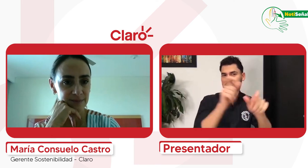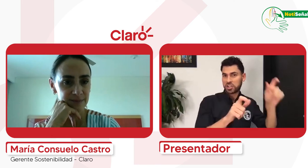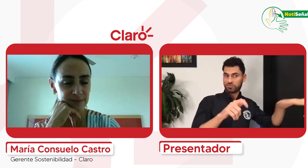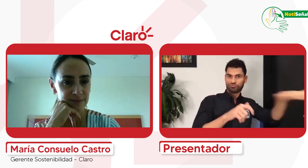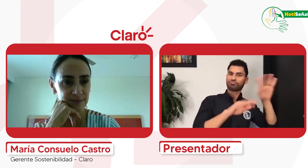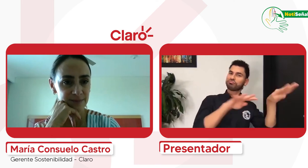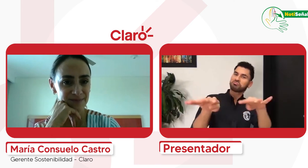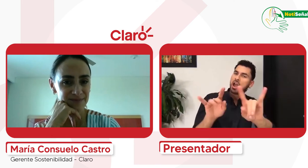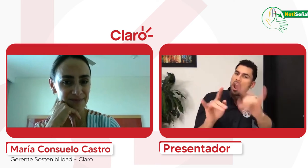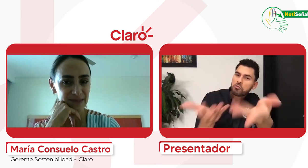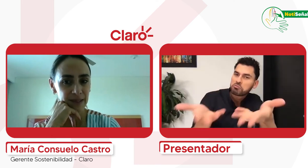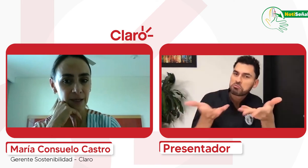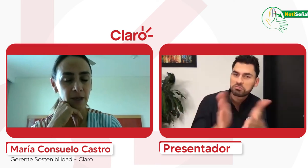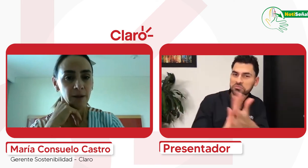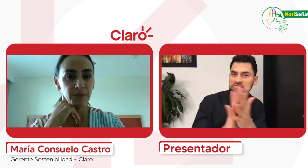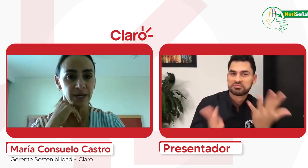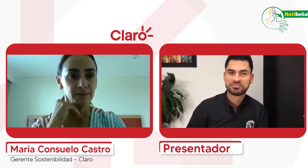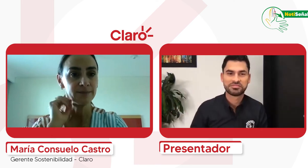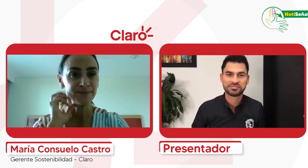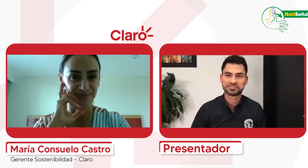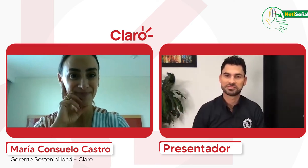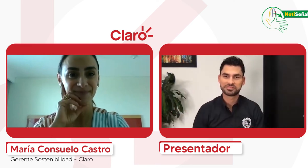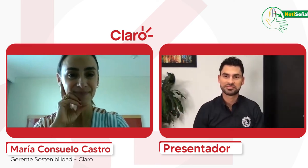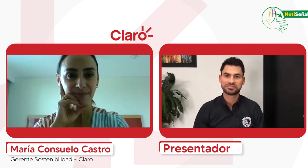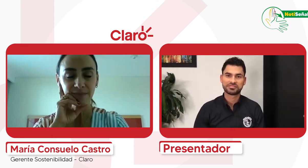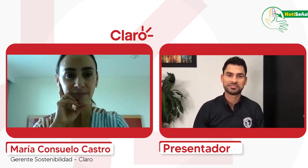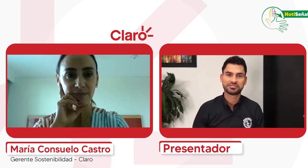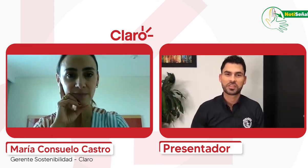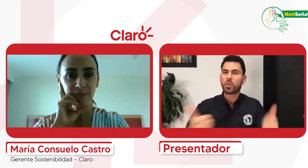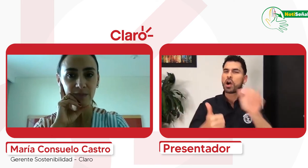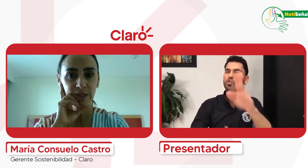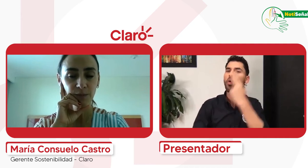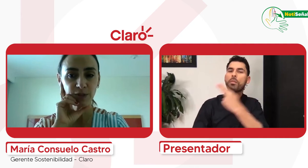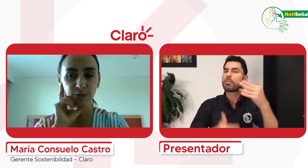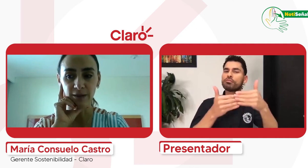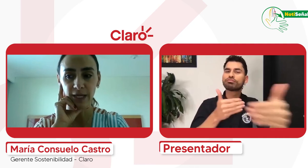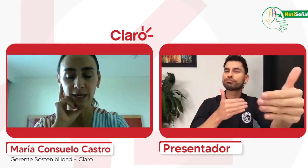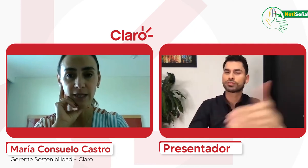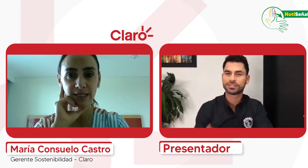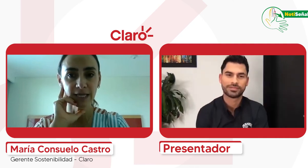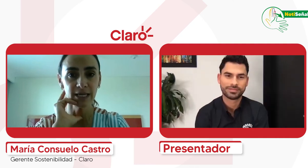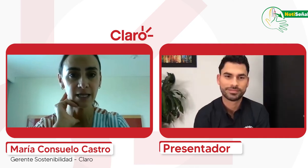Cuéntenos a todas las personas que nos están viendo en estos momentos. Pues mira, seguir